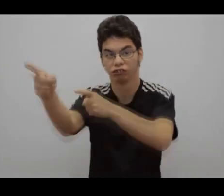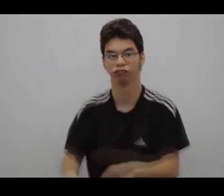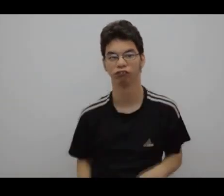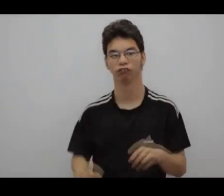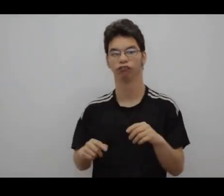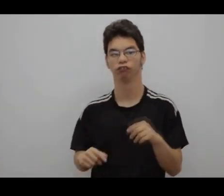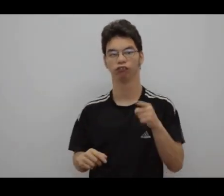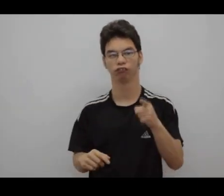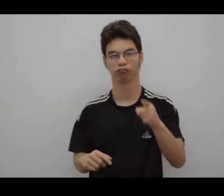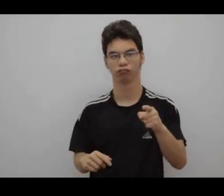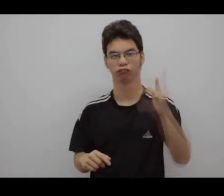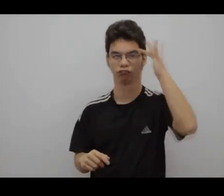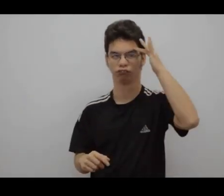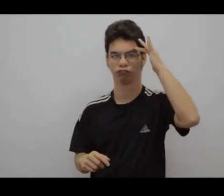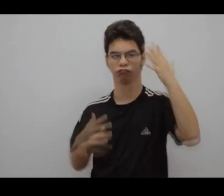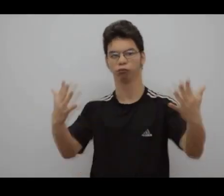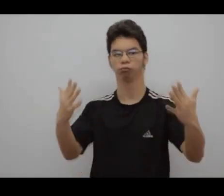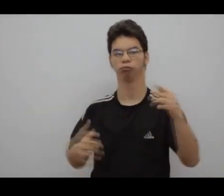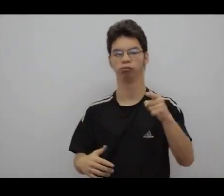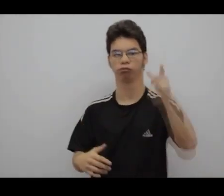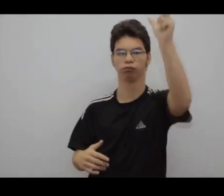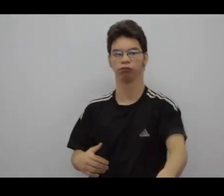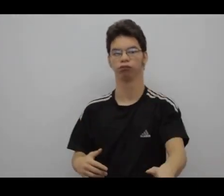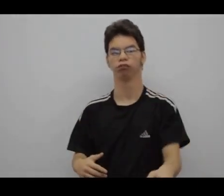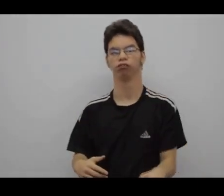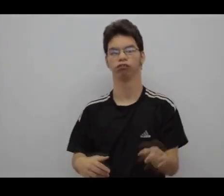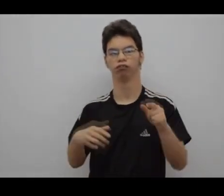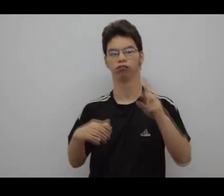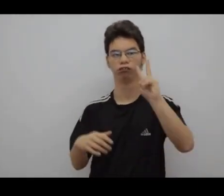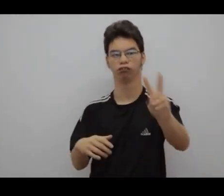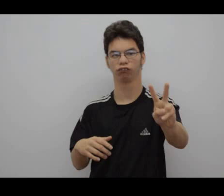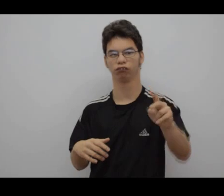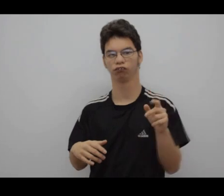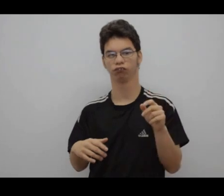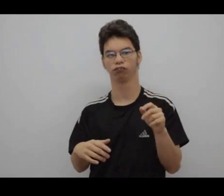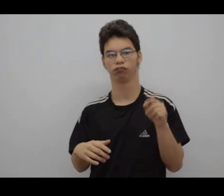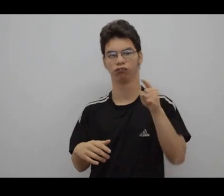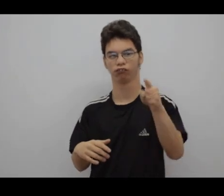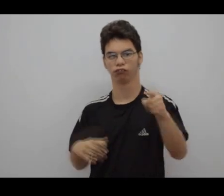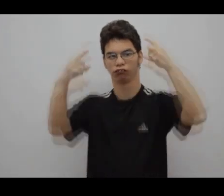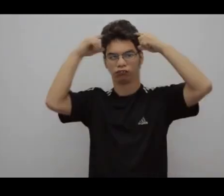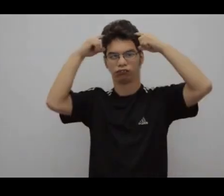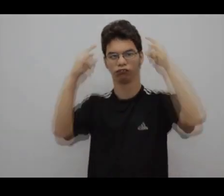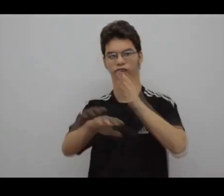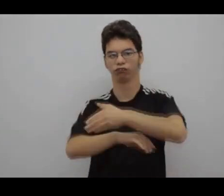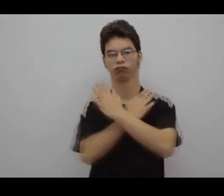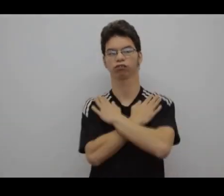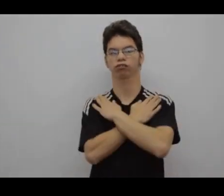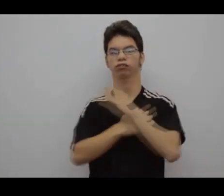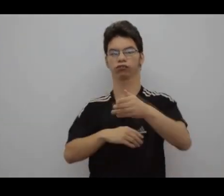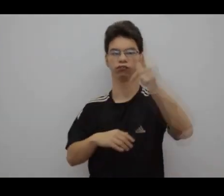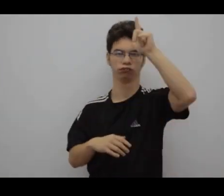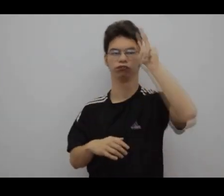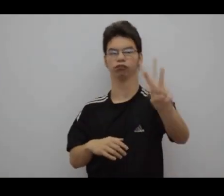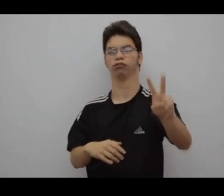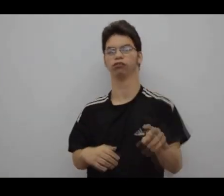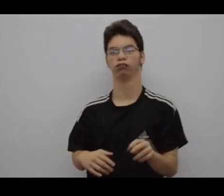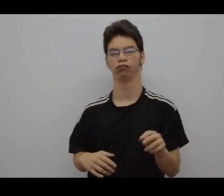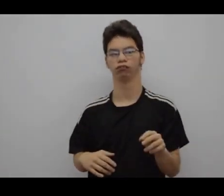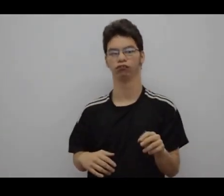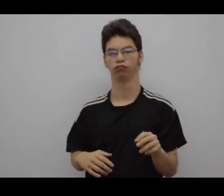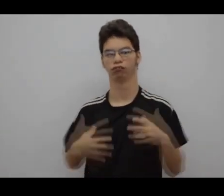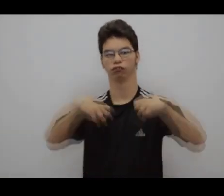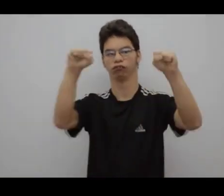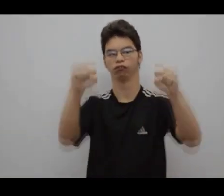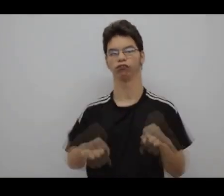sospechaba que podía ser él quien había cometido los crímenes porque se lo veía en reiterados relatorios. Encuentran a este